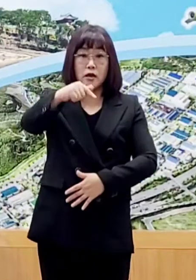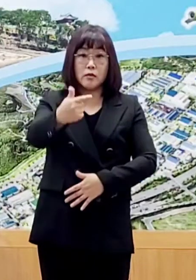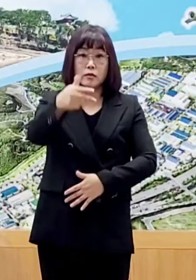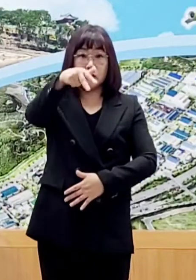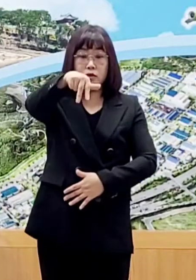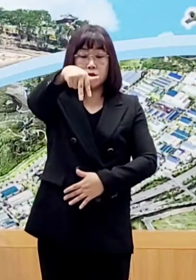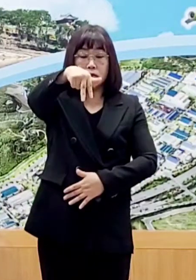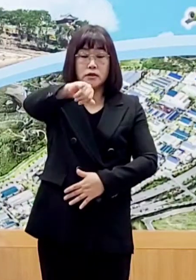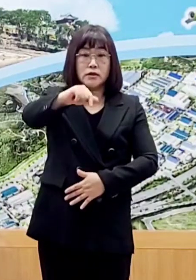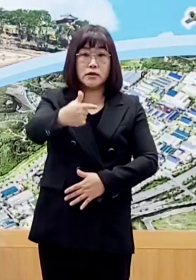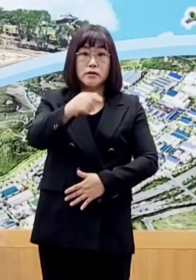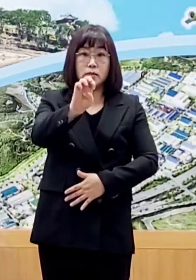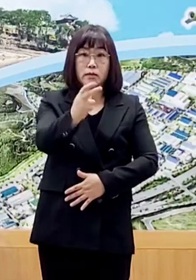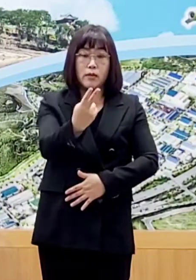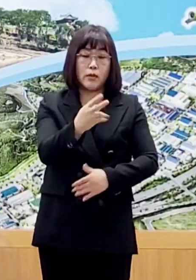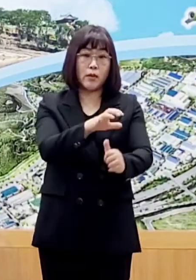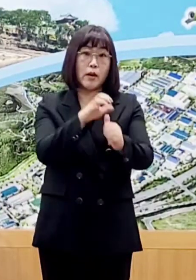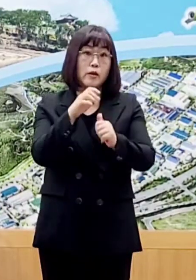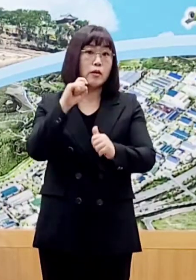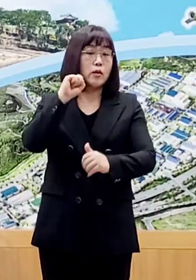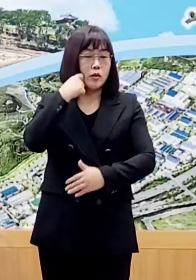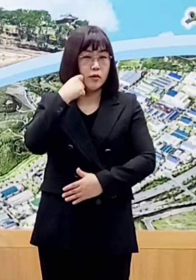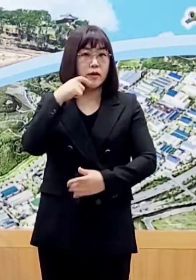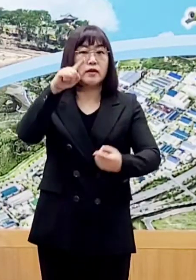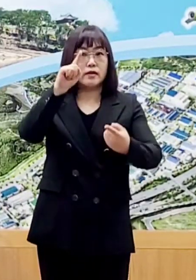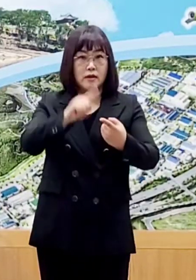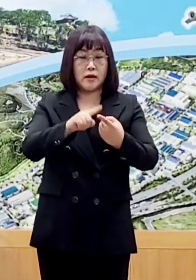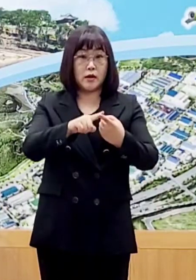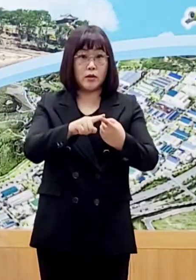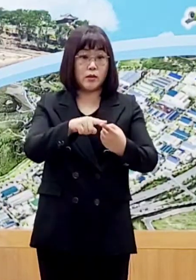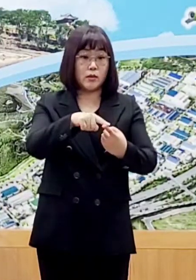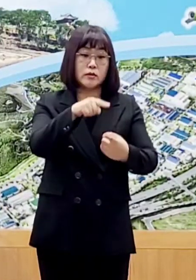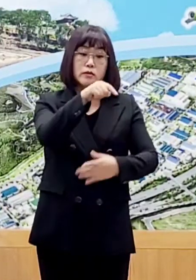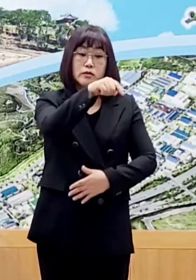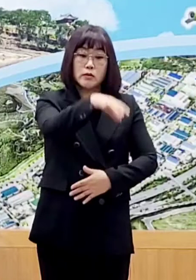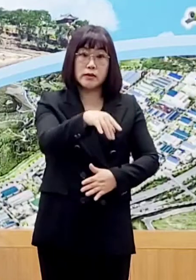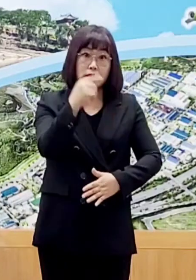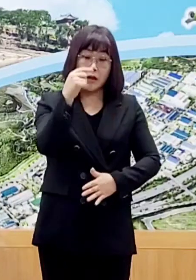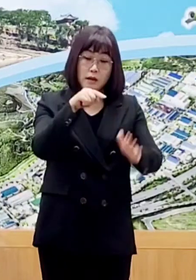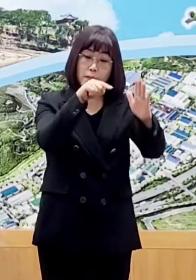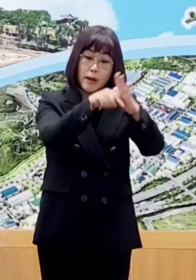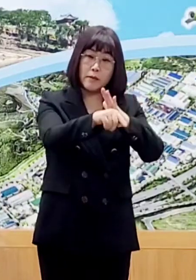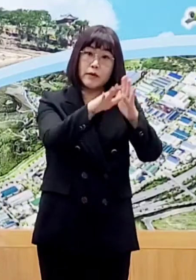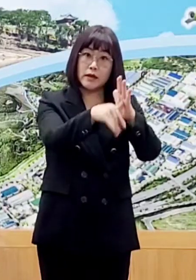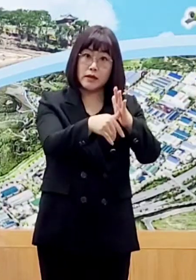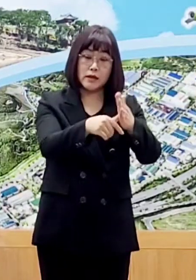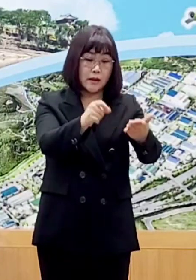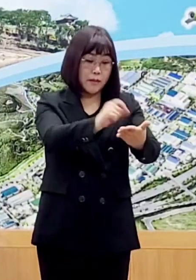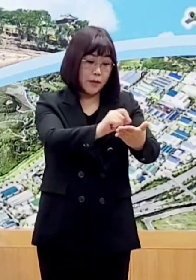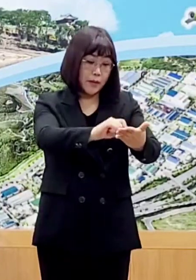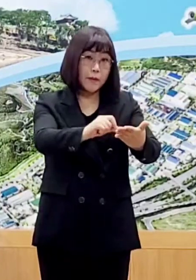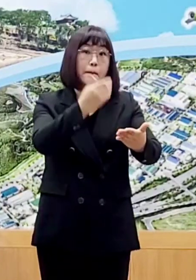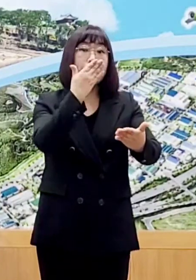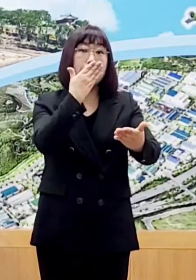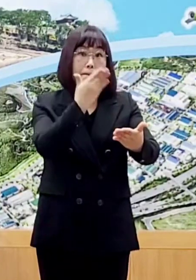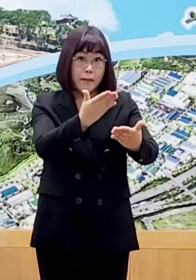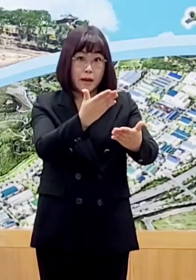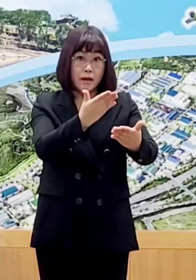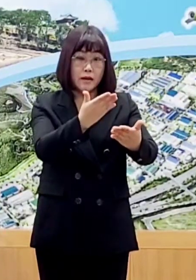활용이 어려우신 경우 기존과 같이 현장에서 문진표 서류 작성이 가능하며